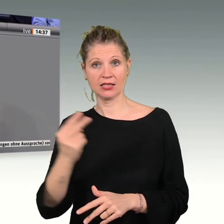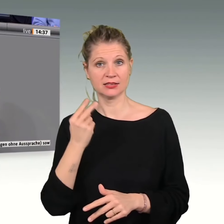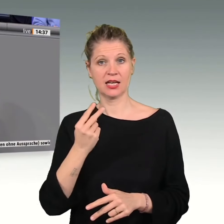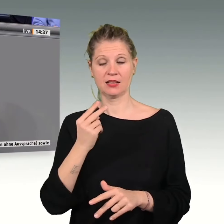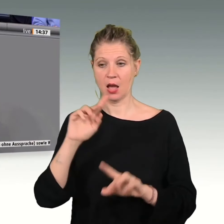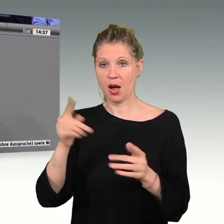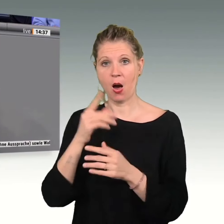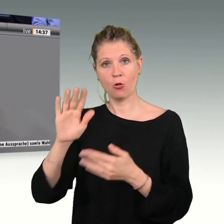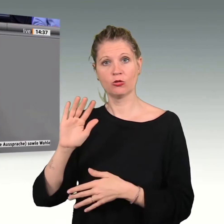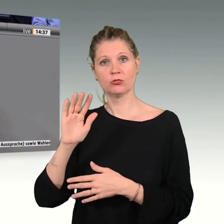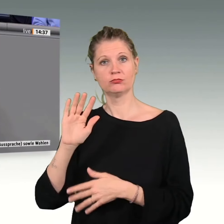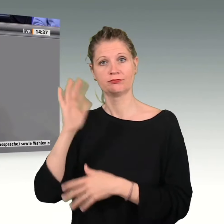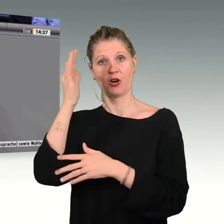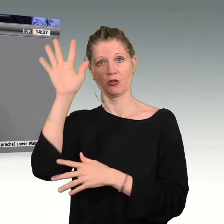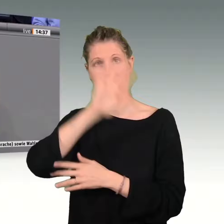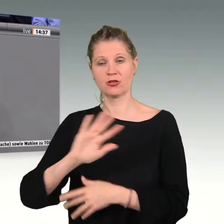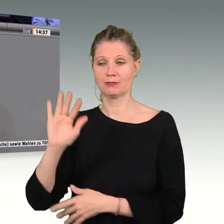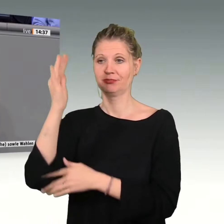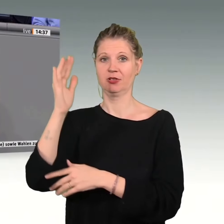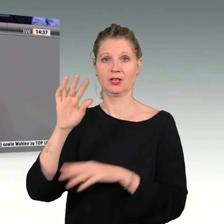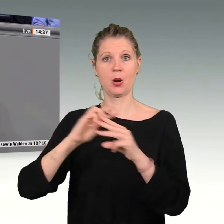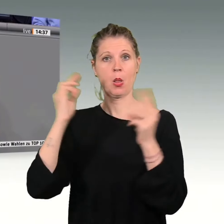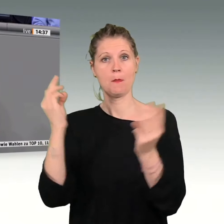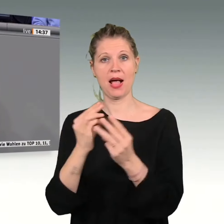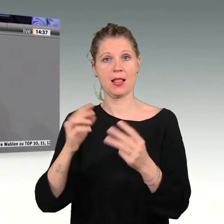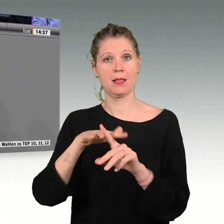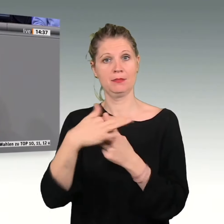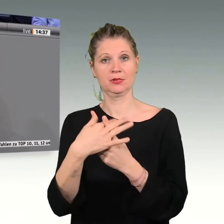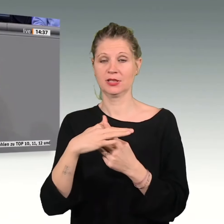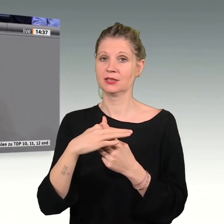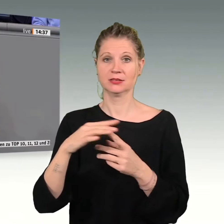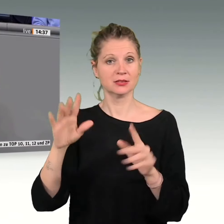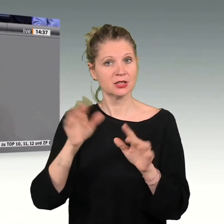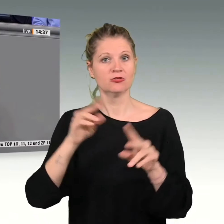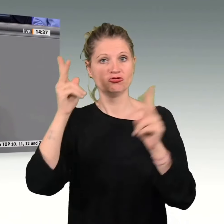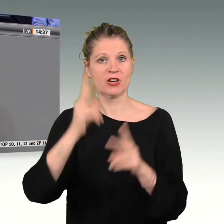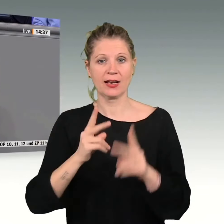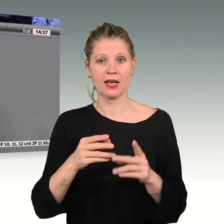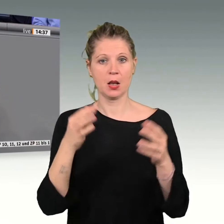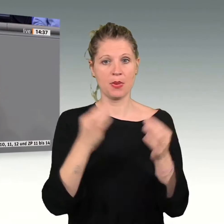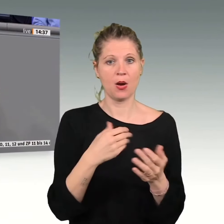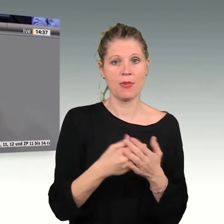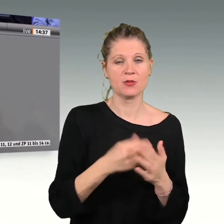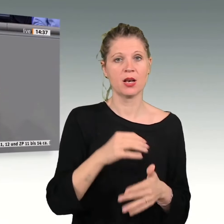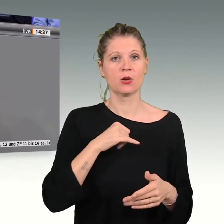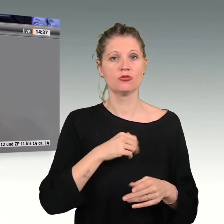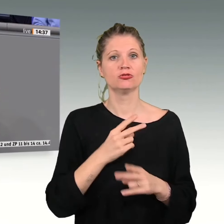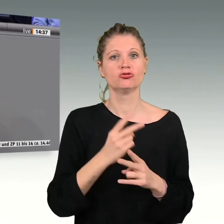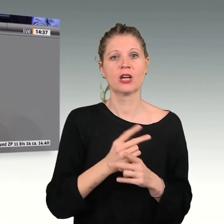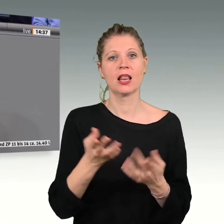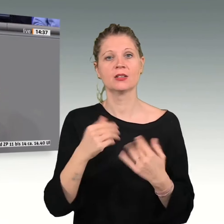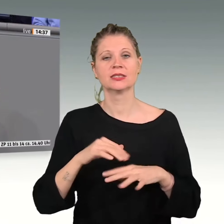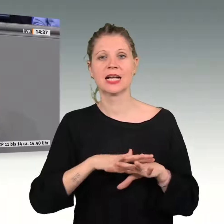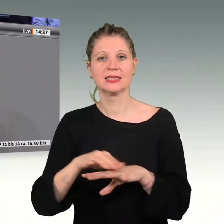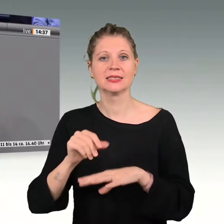Deutschlands im globalen Kontext. Meine Damen und Herren, wir brauchen grünen Stahl, zum Beispiel aus Salzgitter. Wir unterstützen unsere